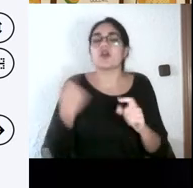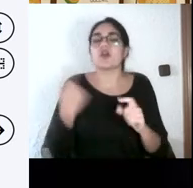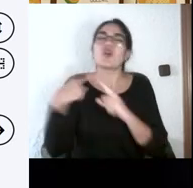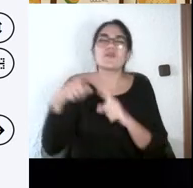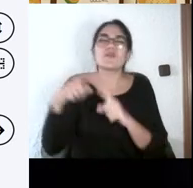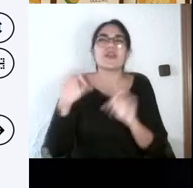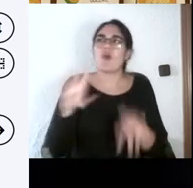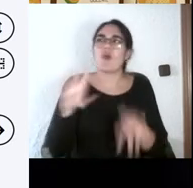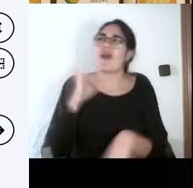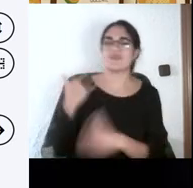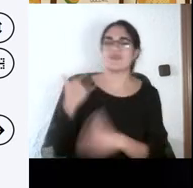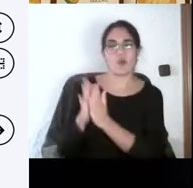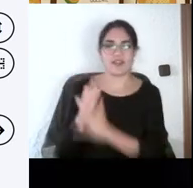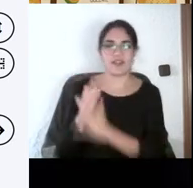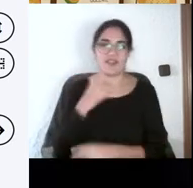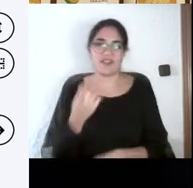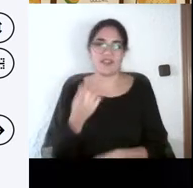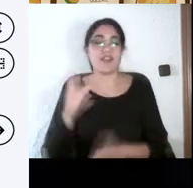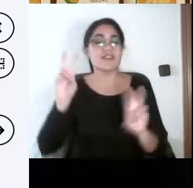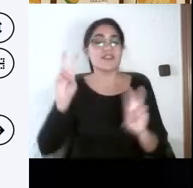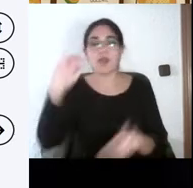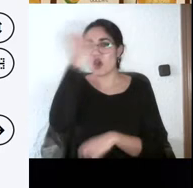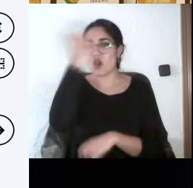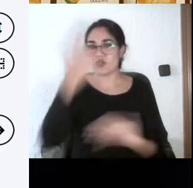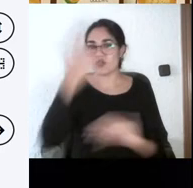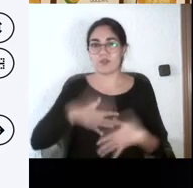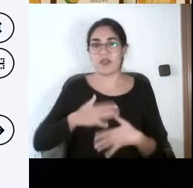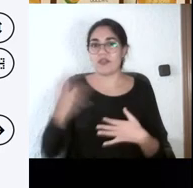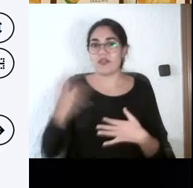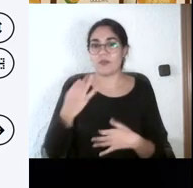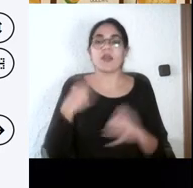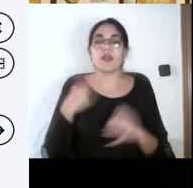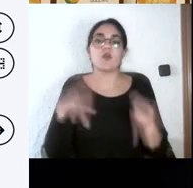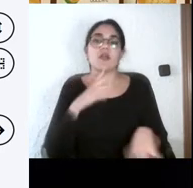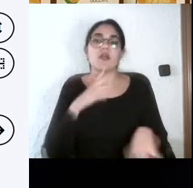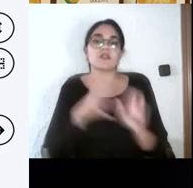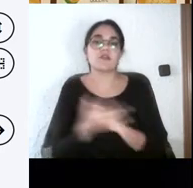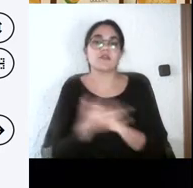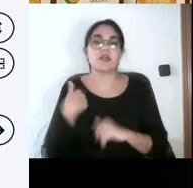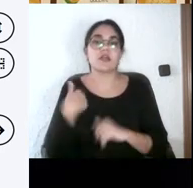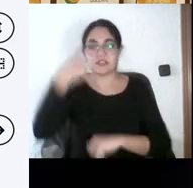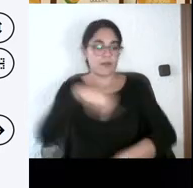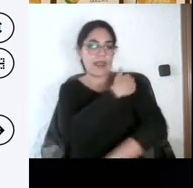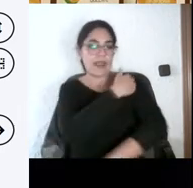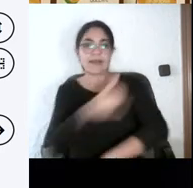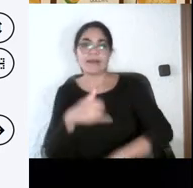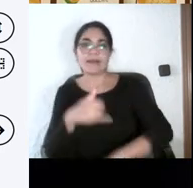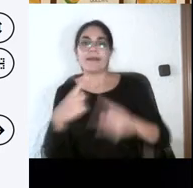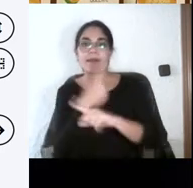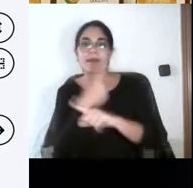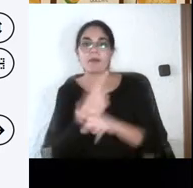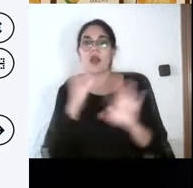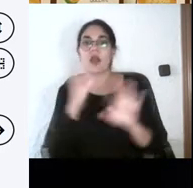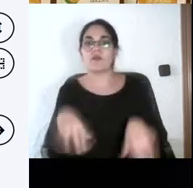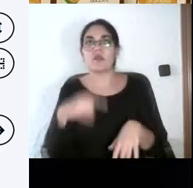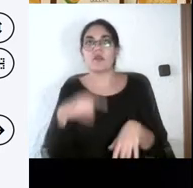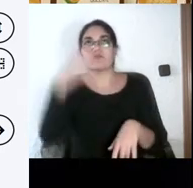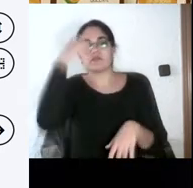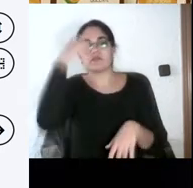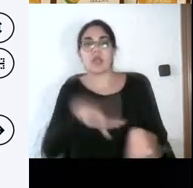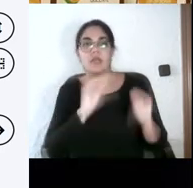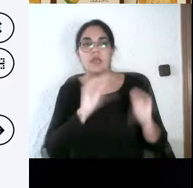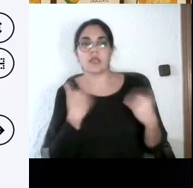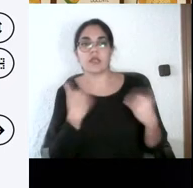que, claro, la memoria es la que hace mucho mejor cuando vas comprendiéndolo, cuando tú sabes el trayecto de un nervio y lo entiendes, pues la memoria ya funciona de otra manera. Pero